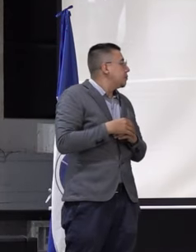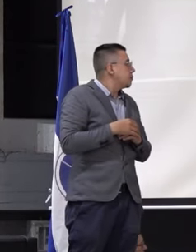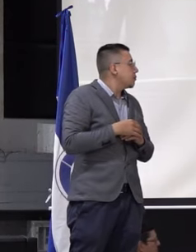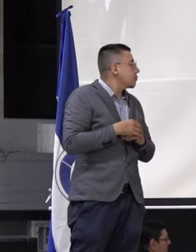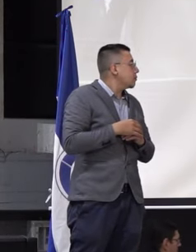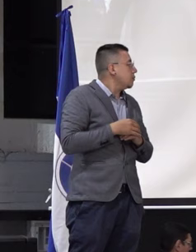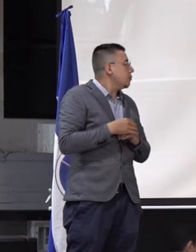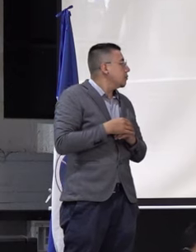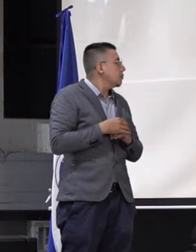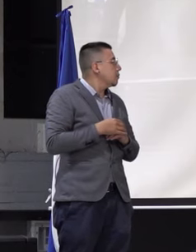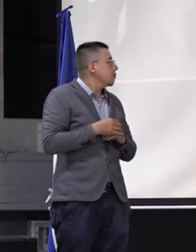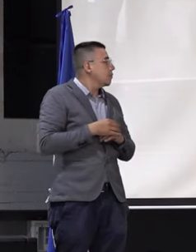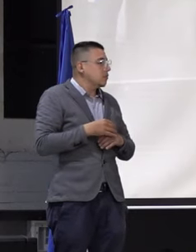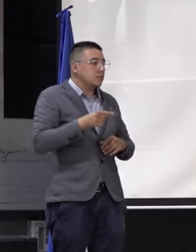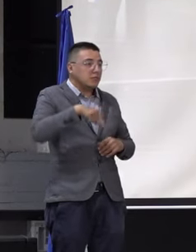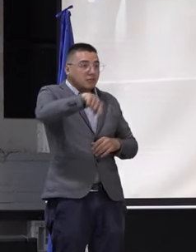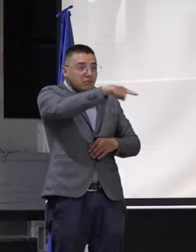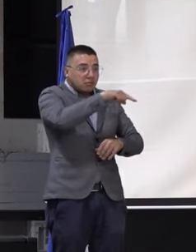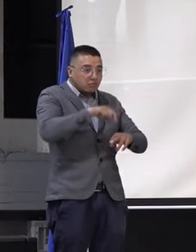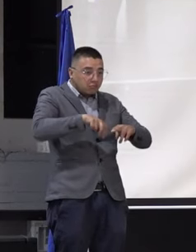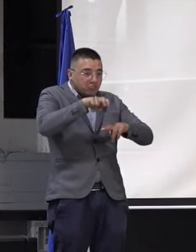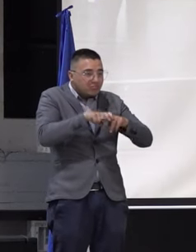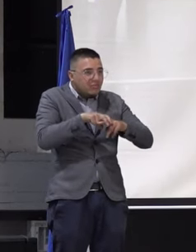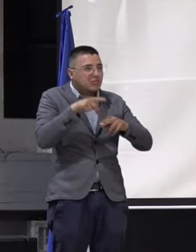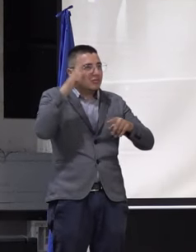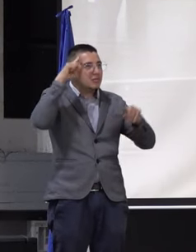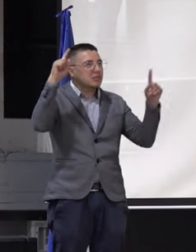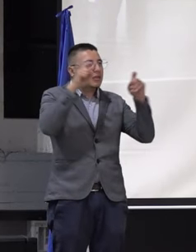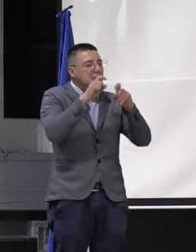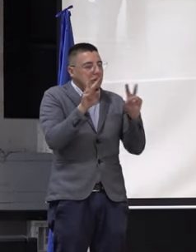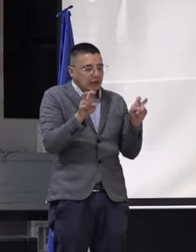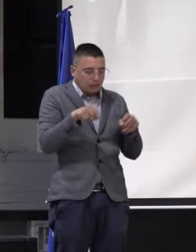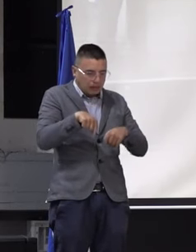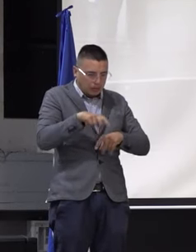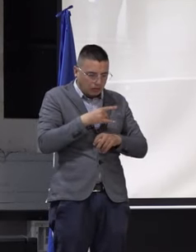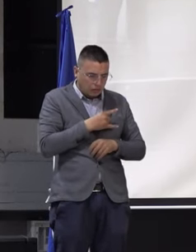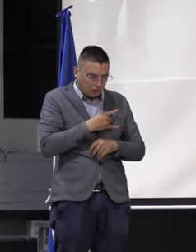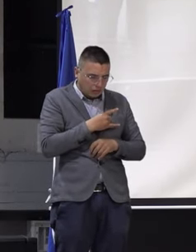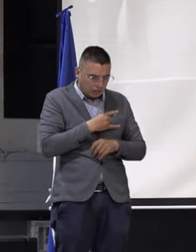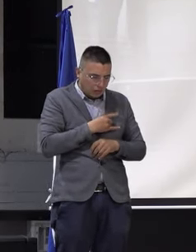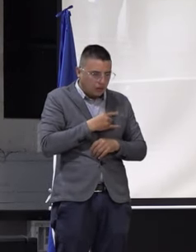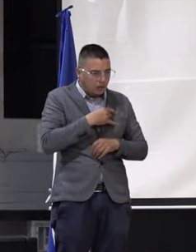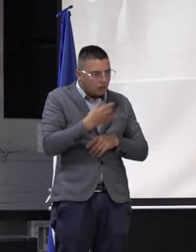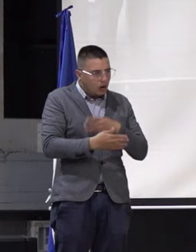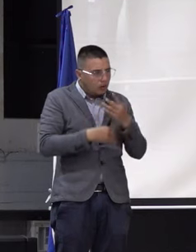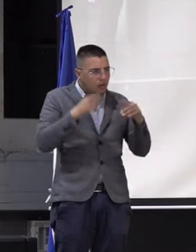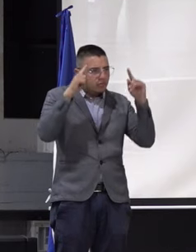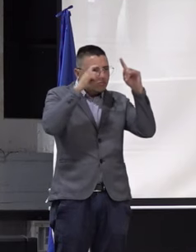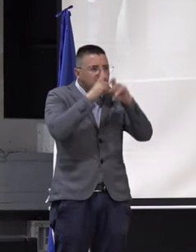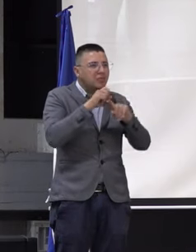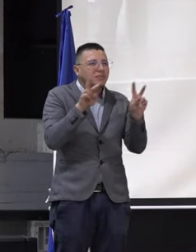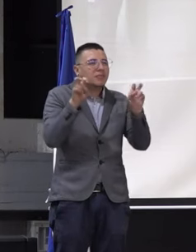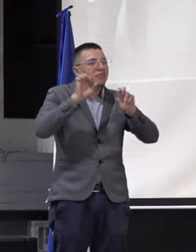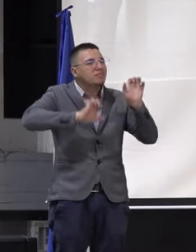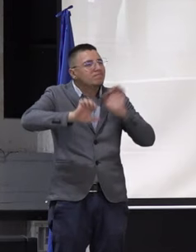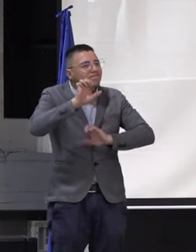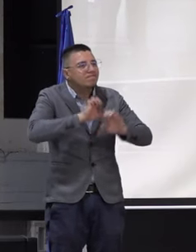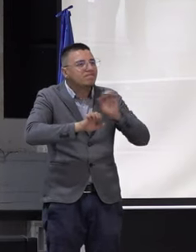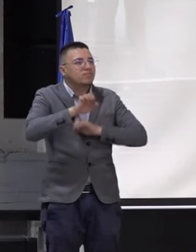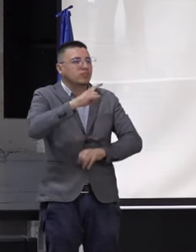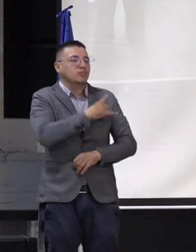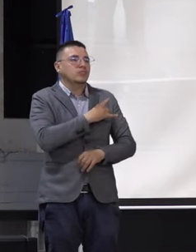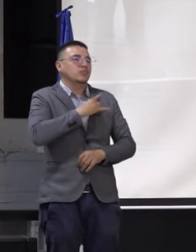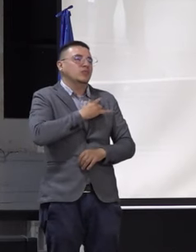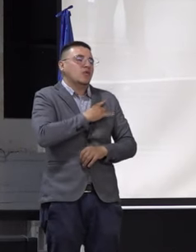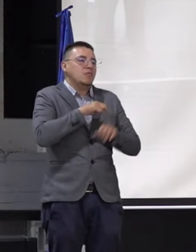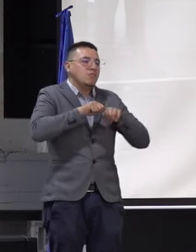yo creo que todos los que estamos acá sentados y los que son egresados de esta universidad, tenemos algo que nos va latiendo siempre que pensamos, y es la defensa de la educación pública, en